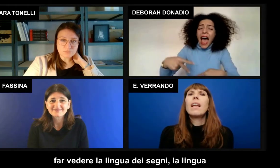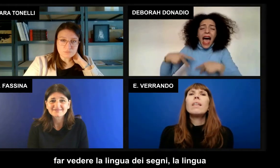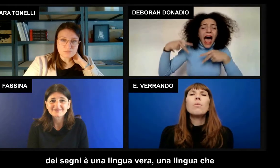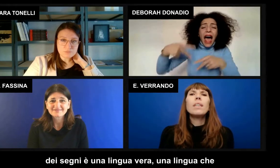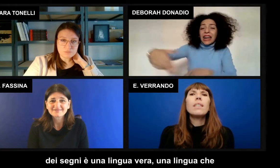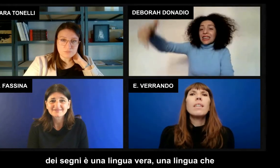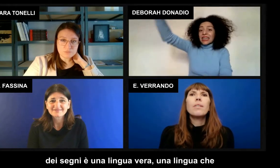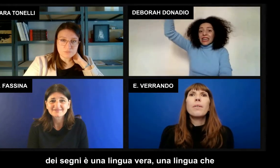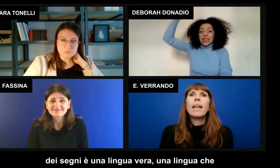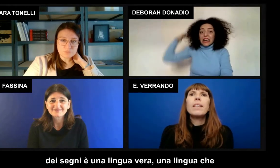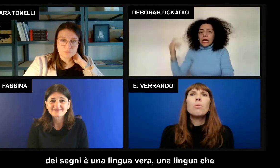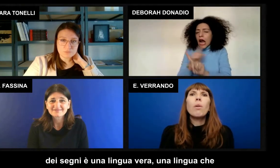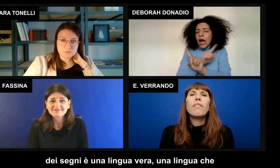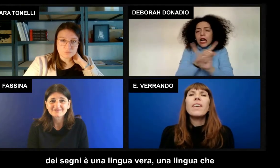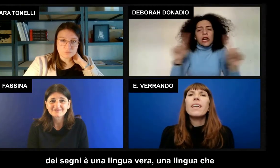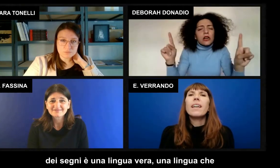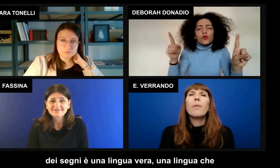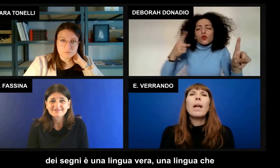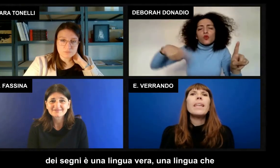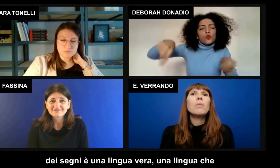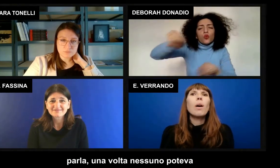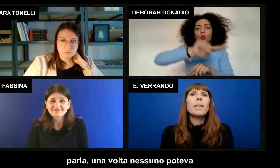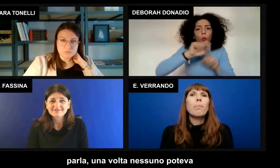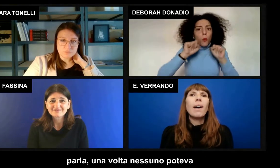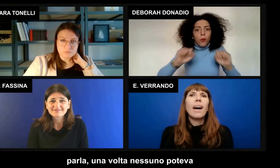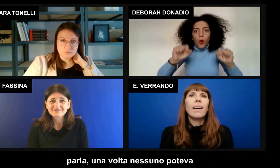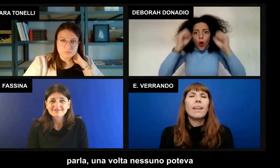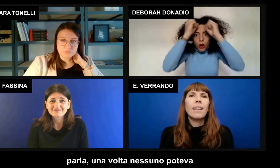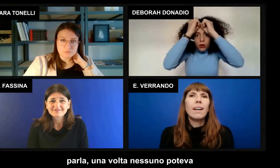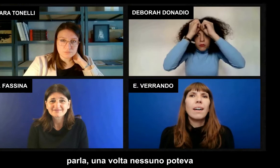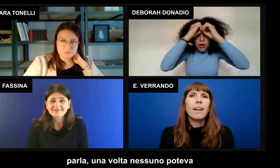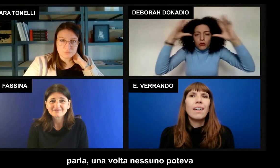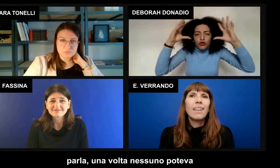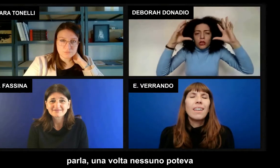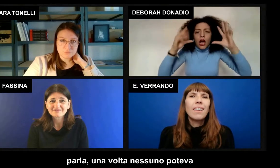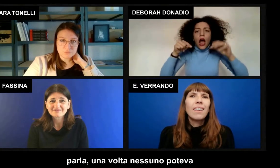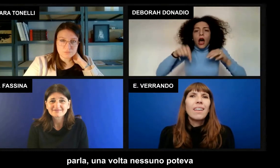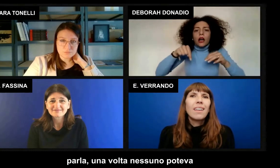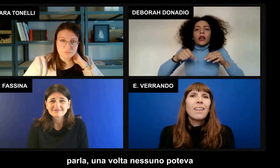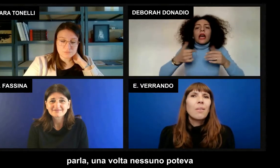segni. La lingua dei segni è una lingua vera, una lingua che parla.